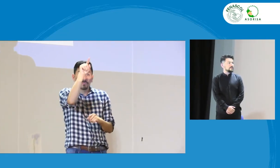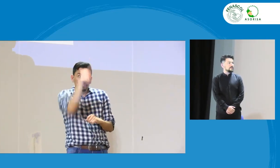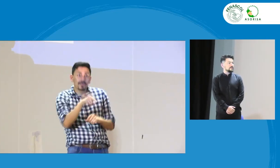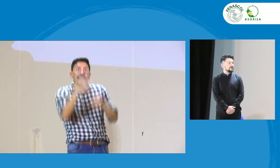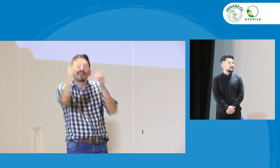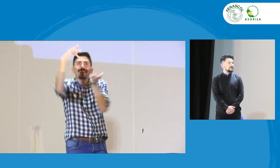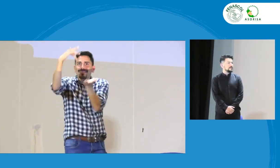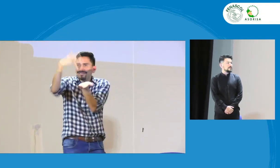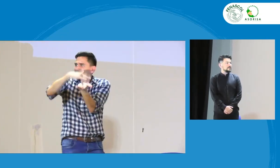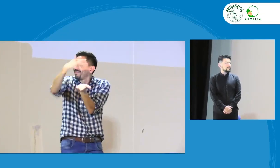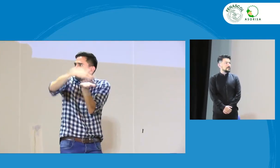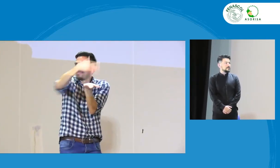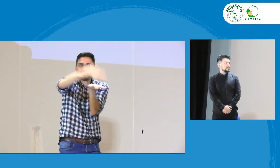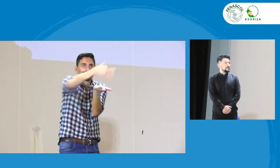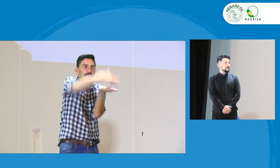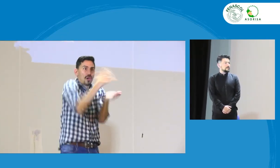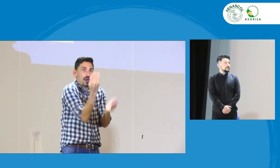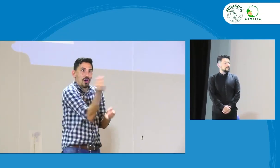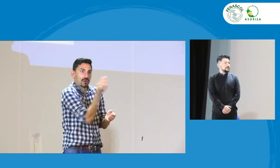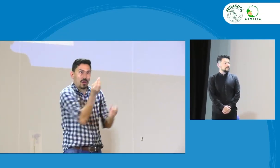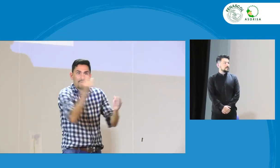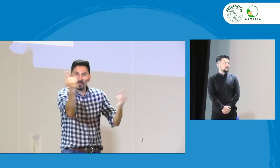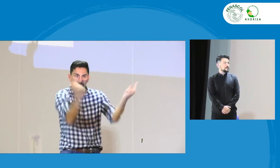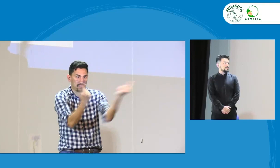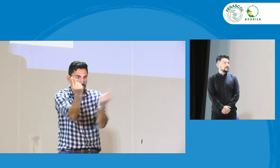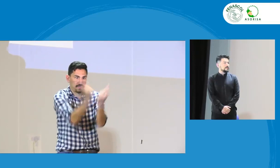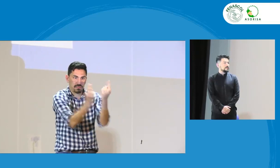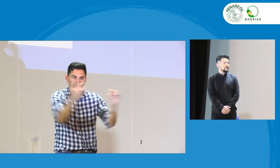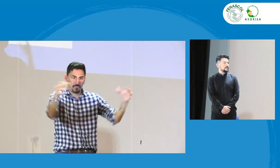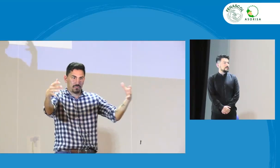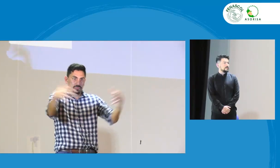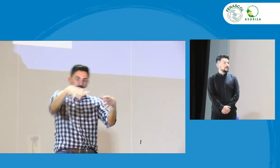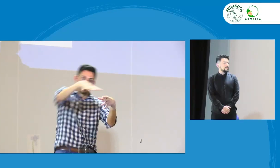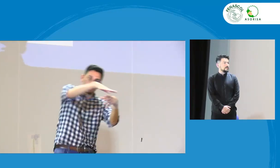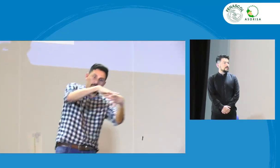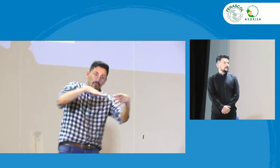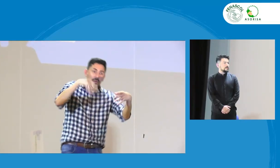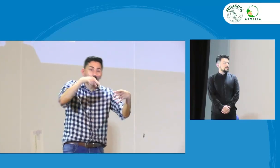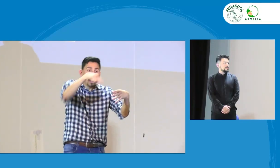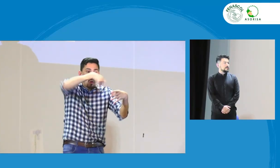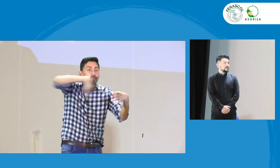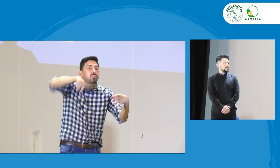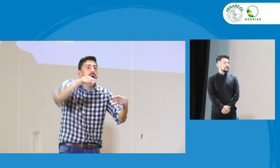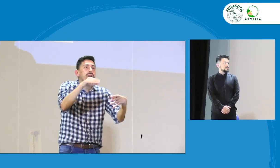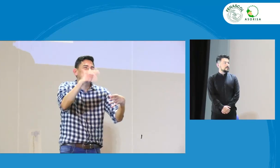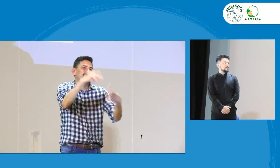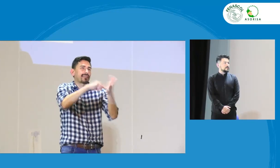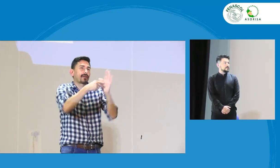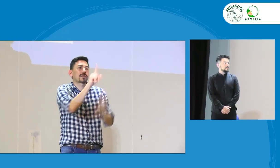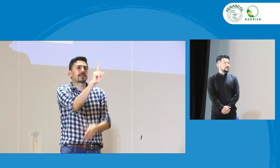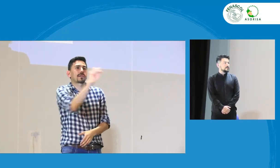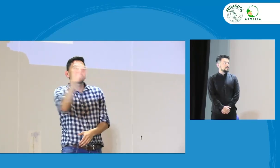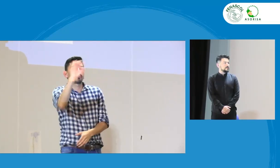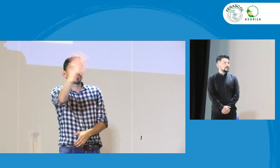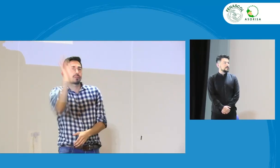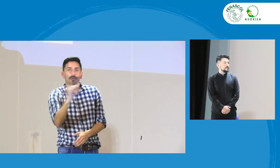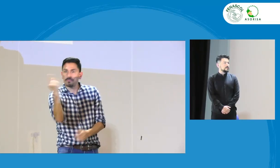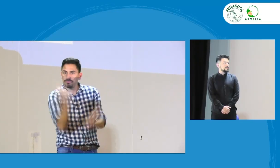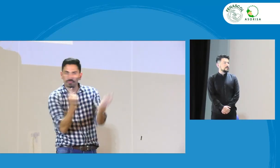participación en el Consejo Nacional de Planeación, que son las personas que están allí, debe de ser del